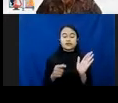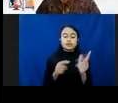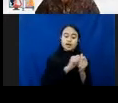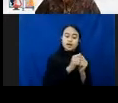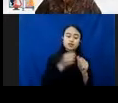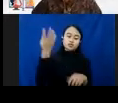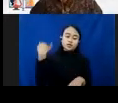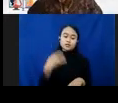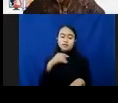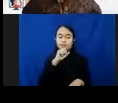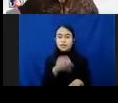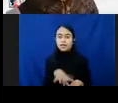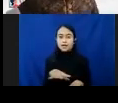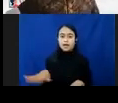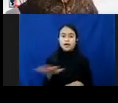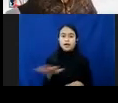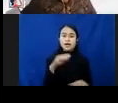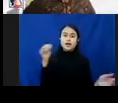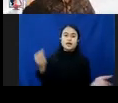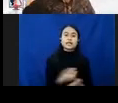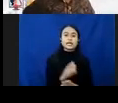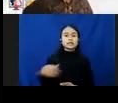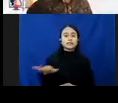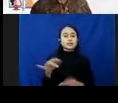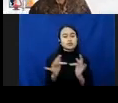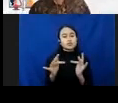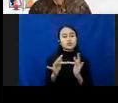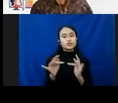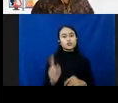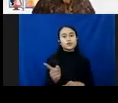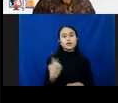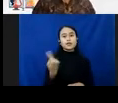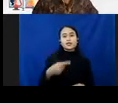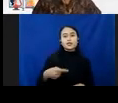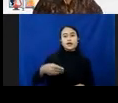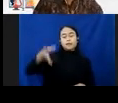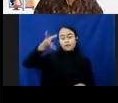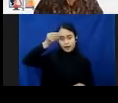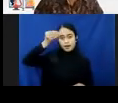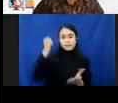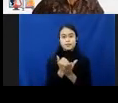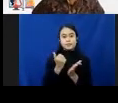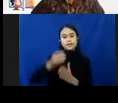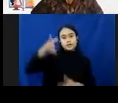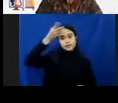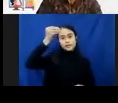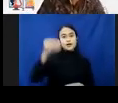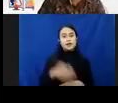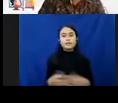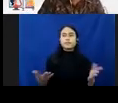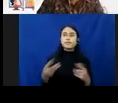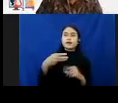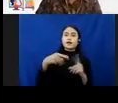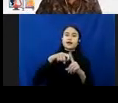yang berbasis online itu. Supaya kita tidak salah memahamin kekerasan dan eksploitasi itu seperti